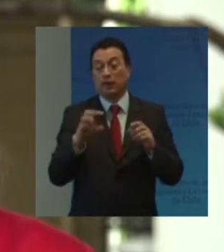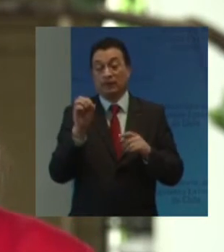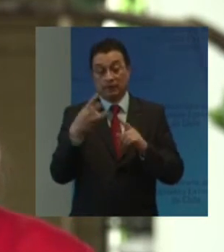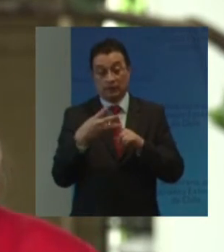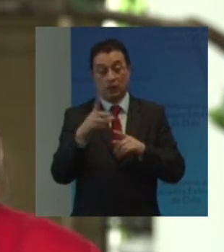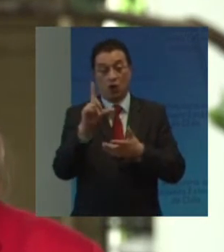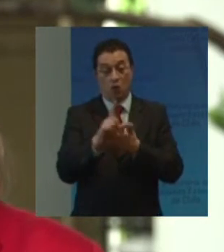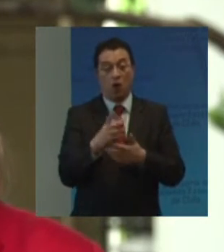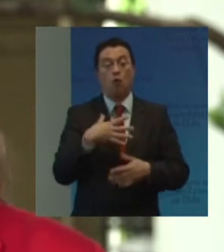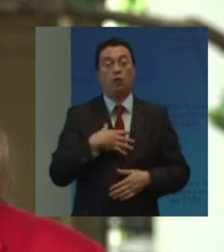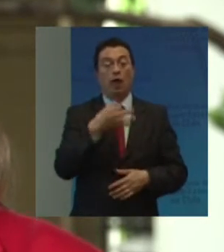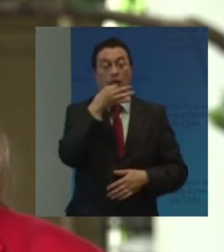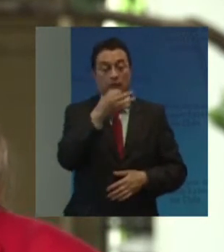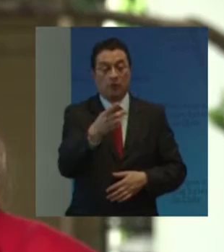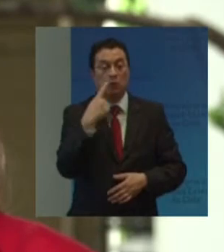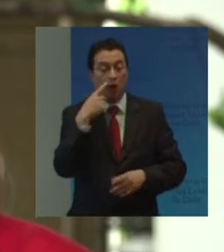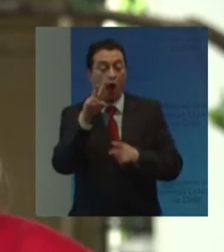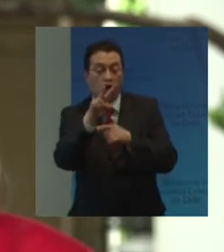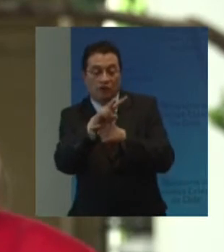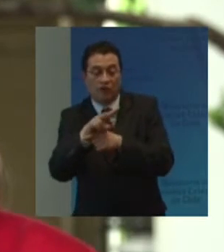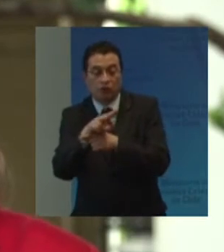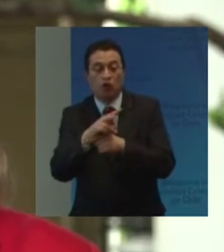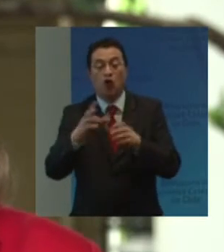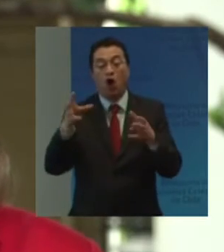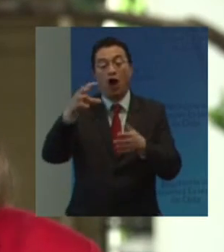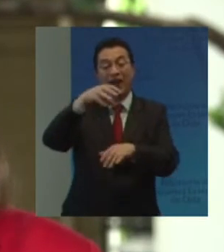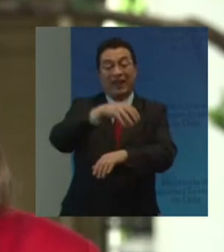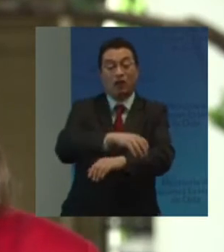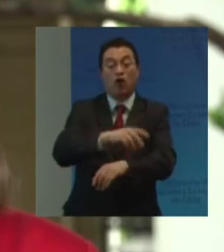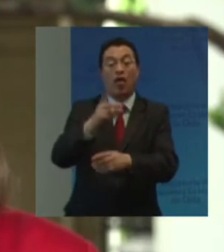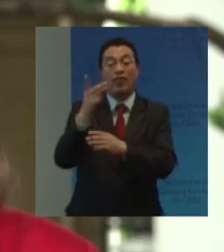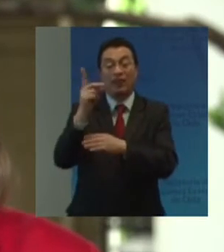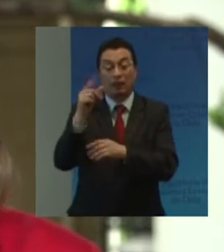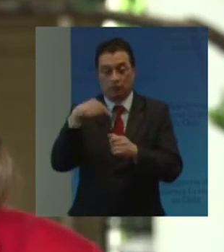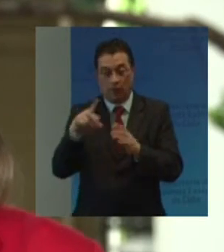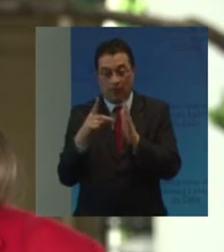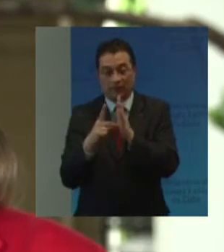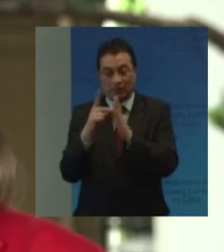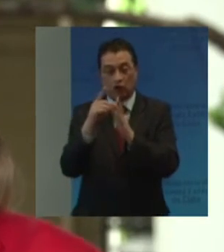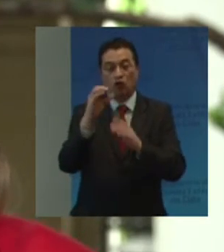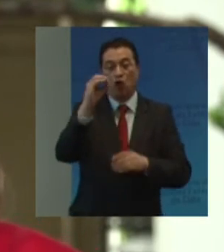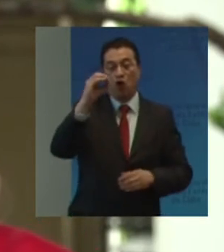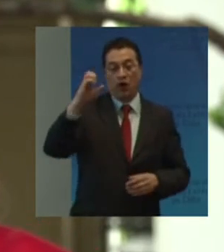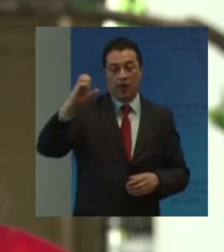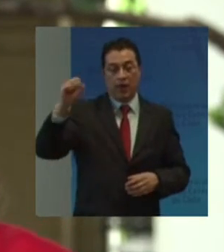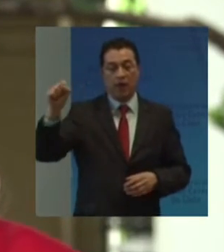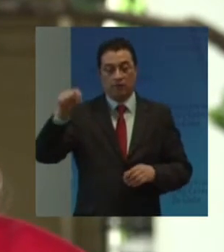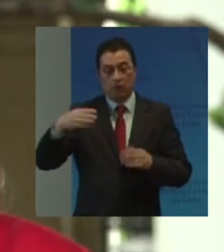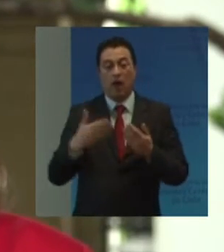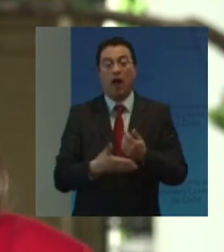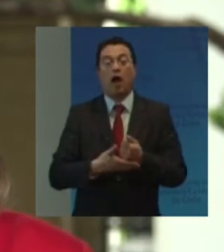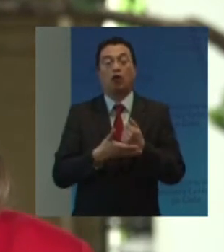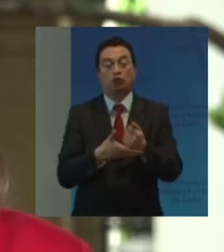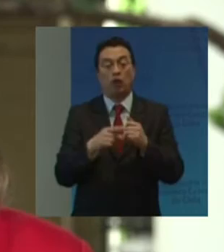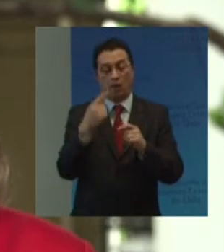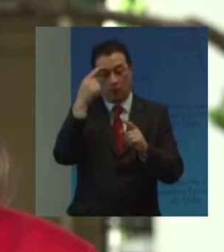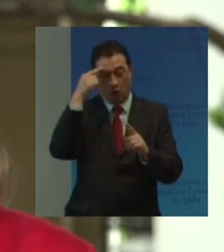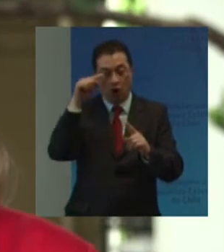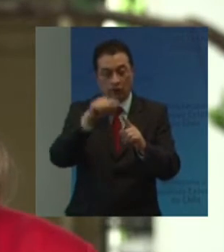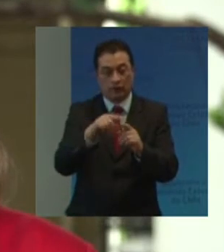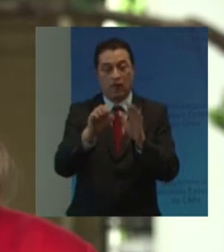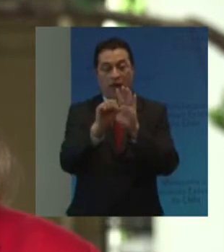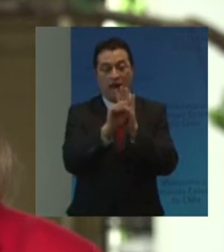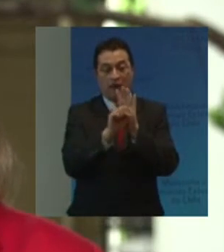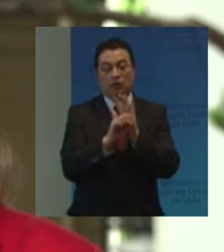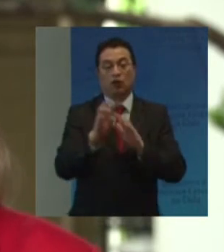Deseo referirme Al Observatorio Regional De la Discapacidad Que estamos desarrollando En la OEA Y que contribuye Directamente Al objetivo Planteado En el